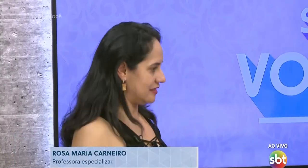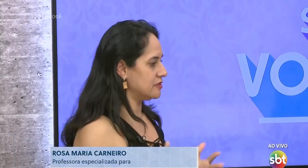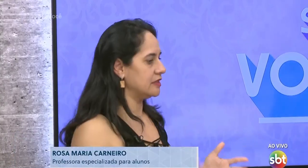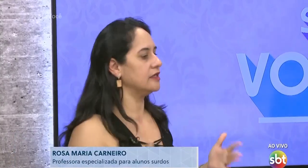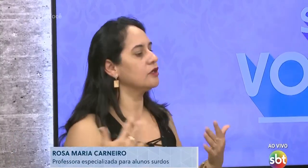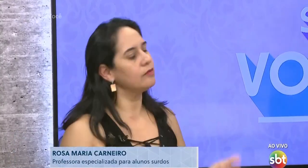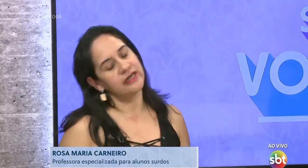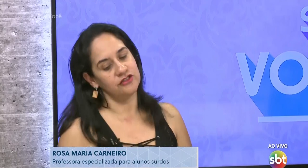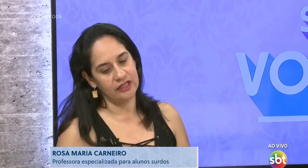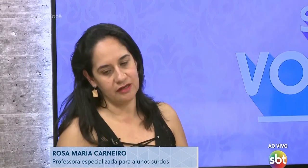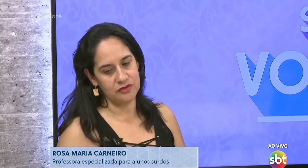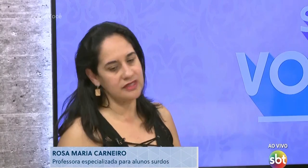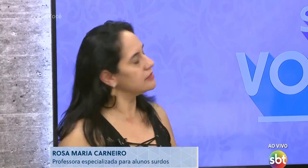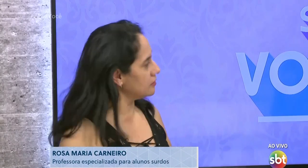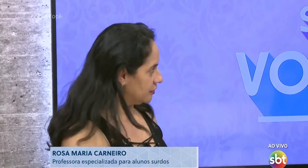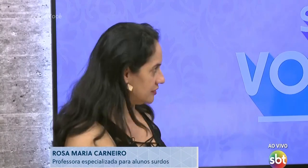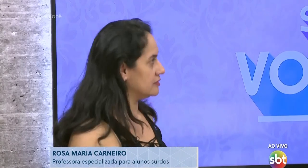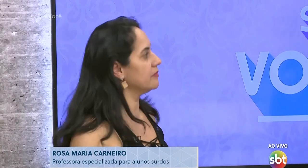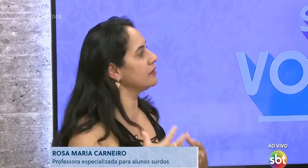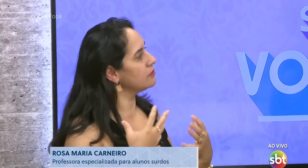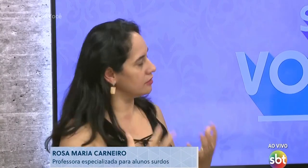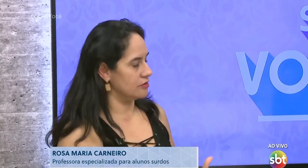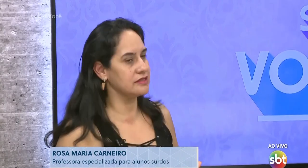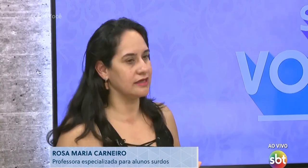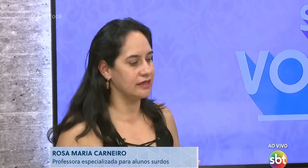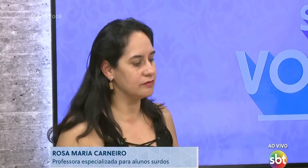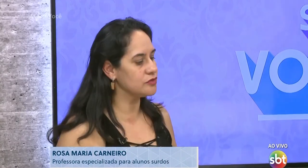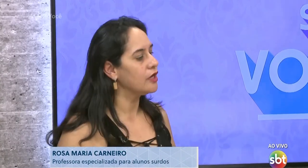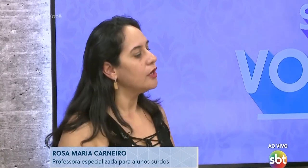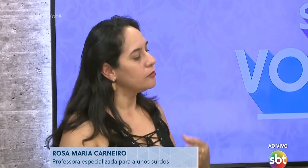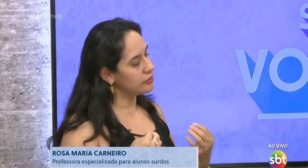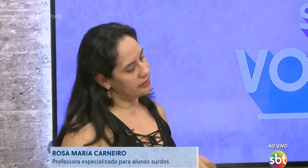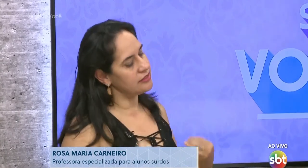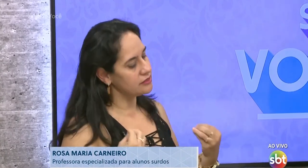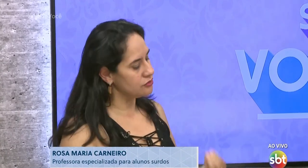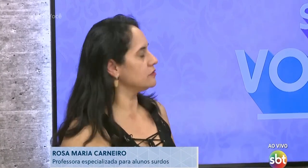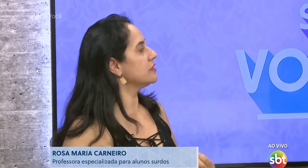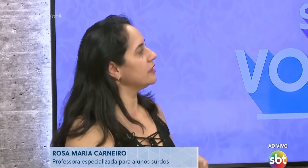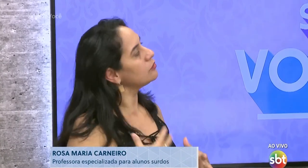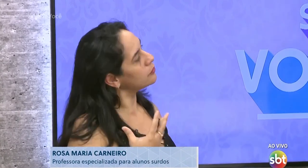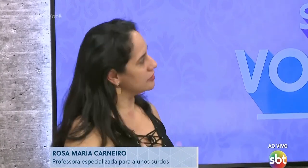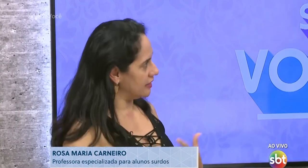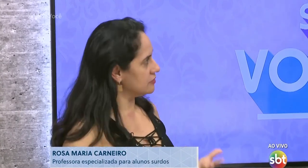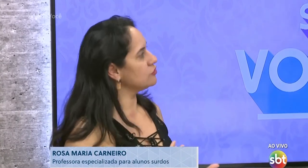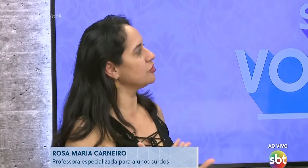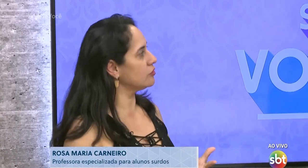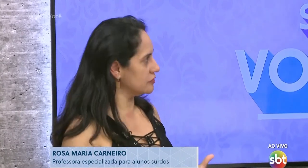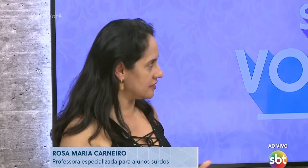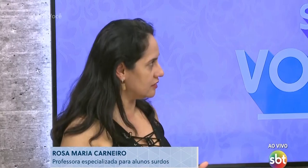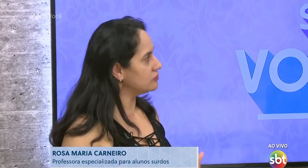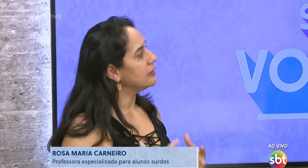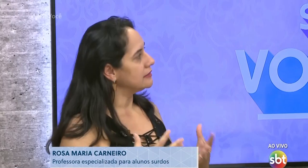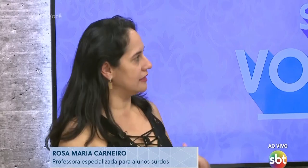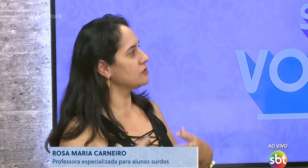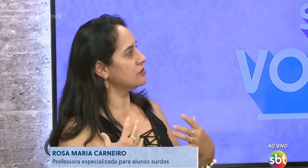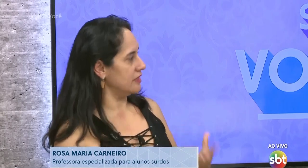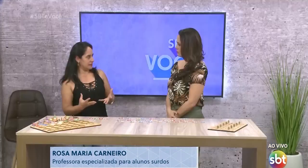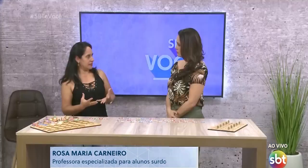estarmos aqui e compartilharmos desse conhecimento que nós temos porque isso auxilia no processo de inclusão da sociedade.